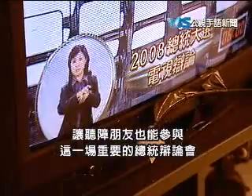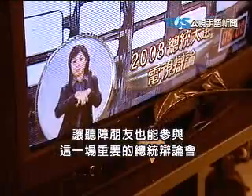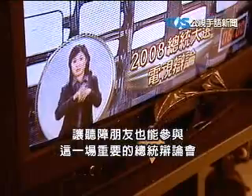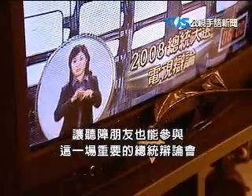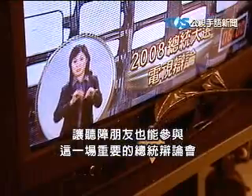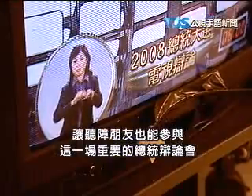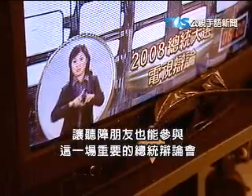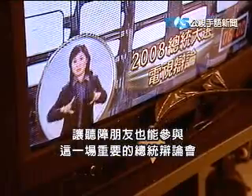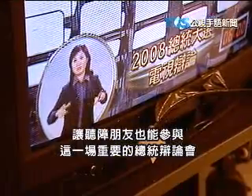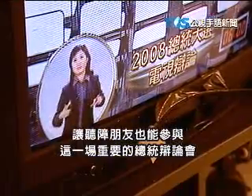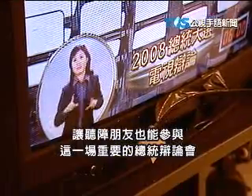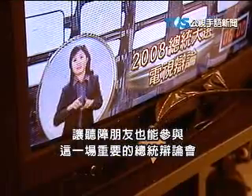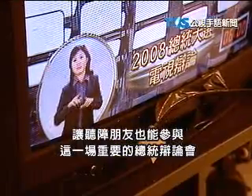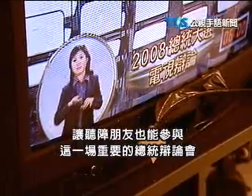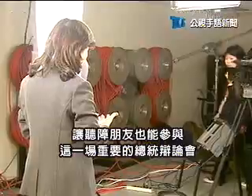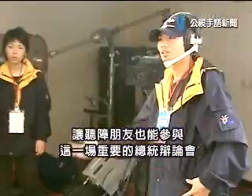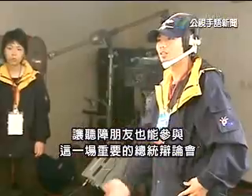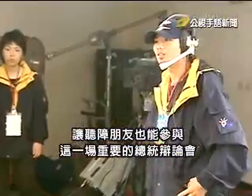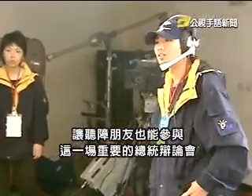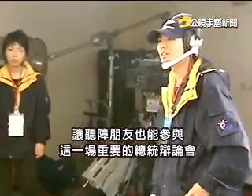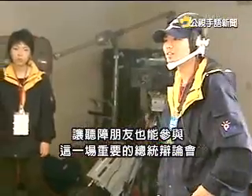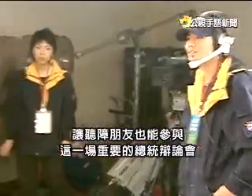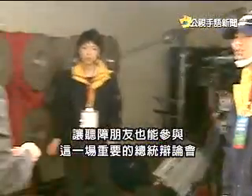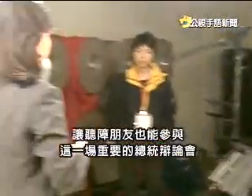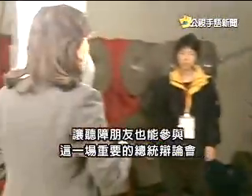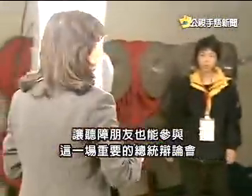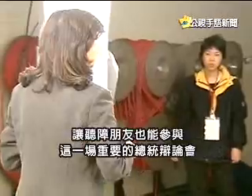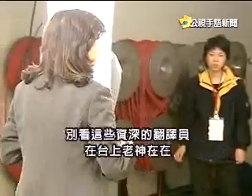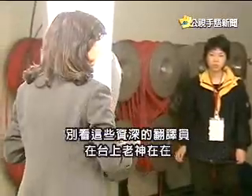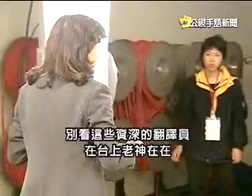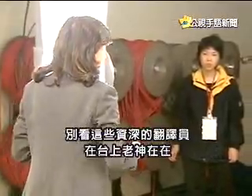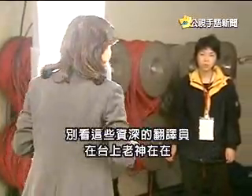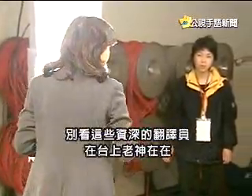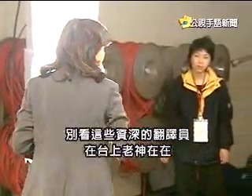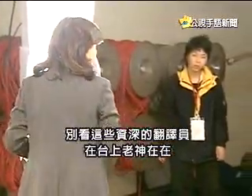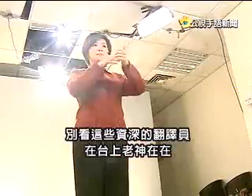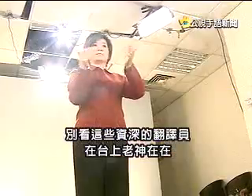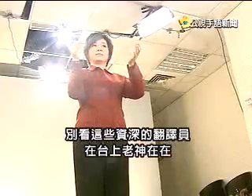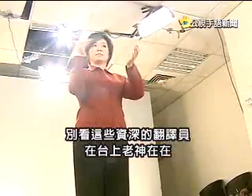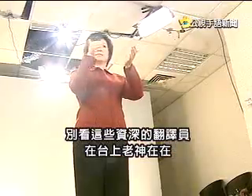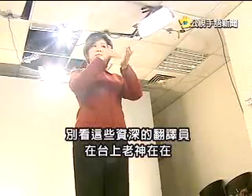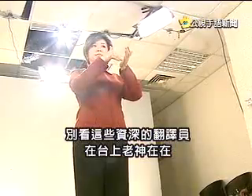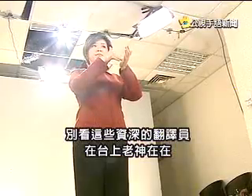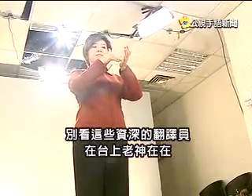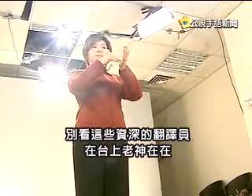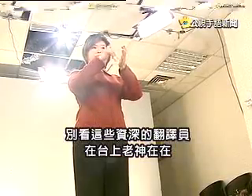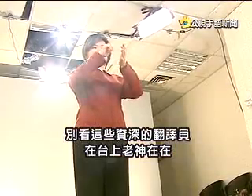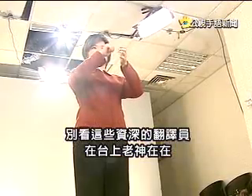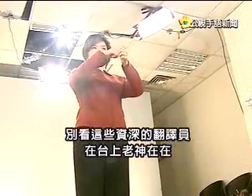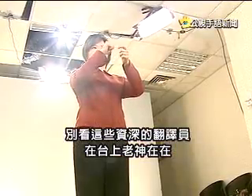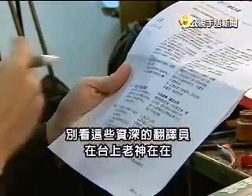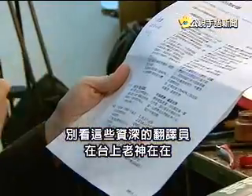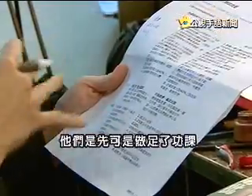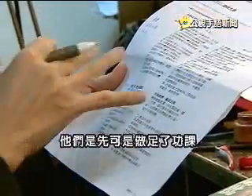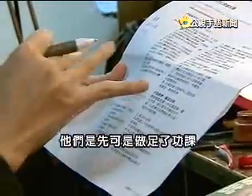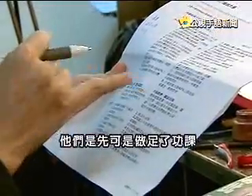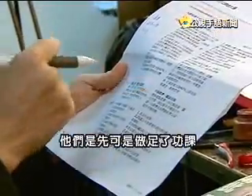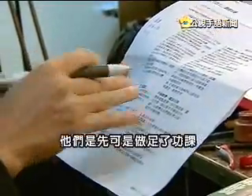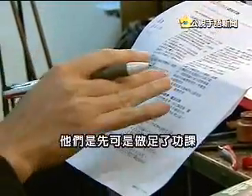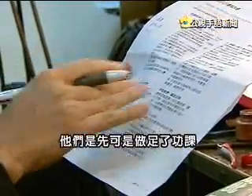障朋友也能够参与这场重要的总统辩论会别看这些资深的翻译员在台上老神在在他们可是先做足